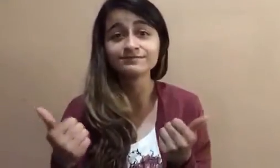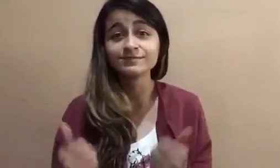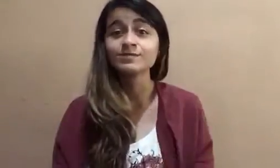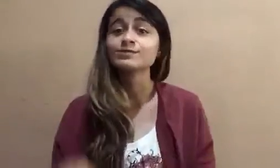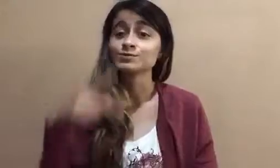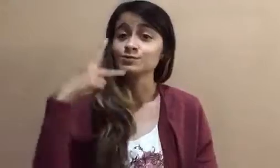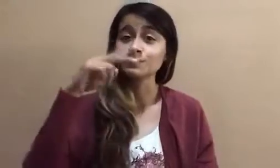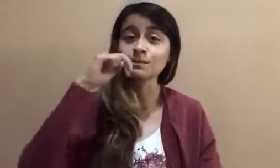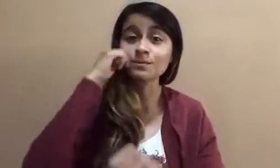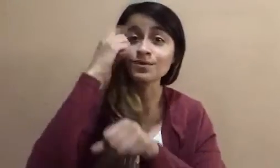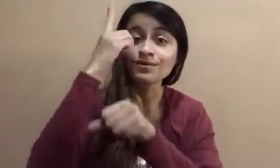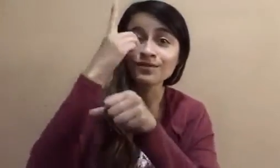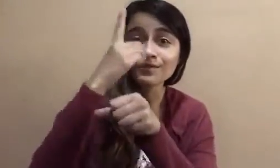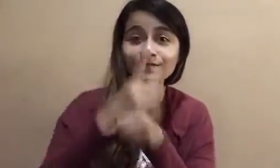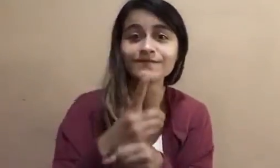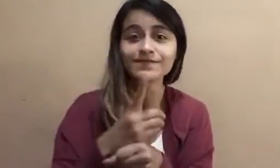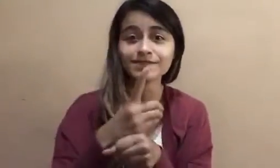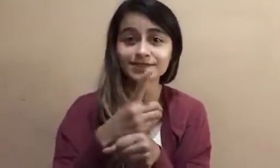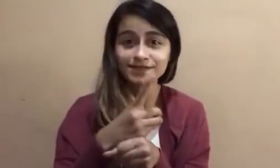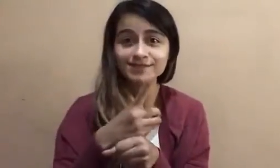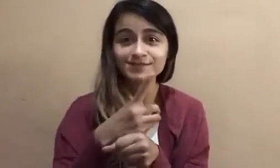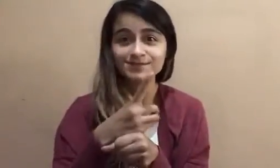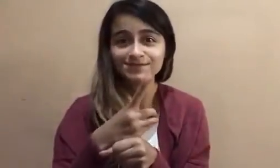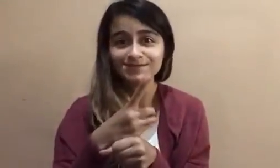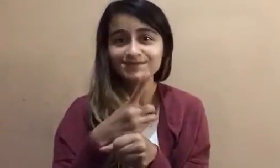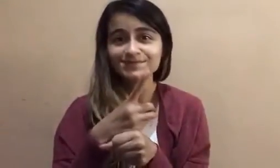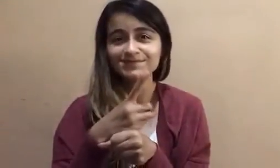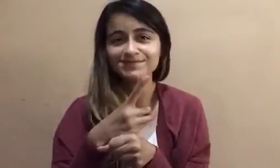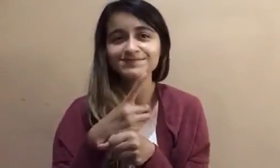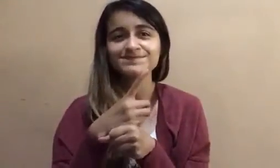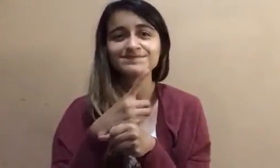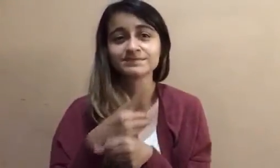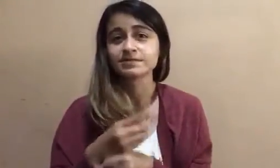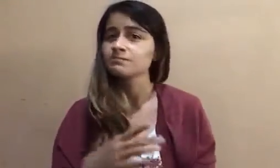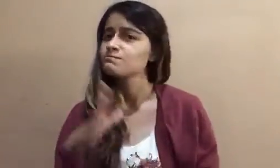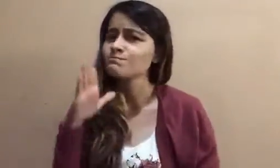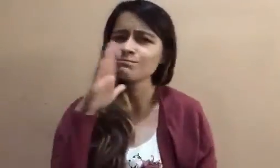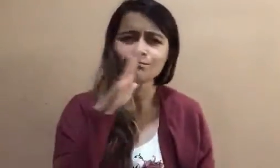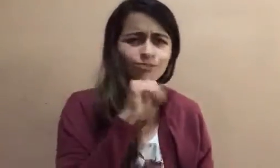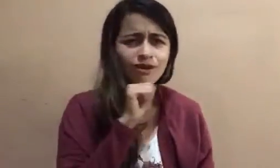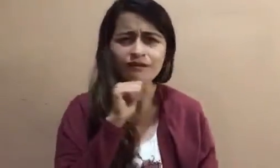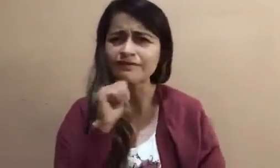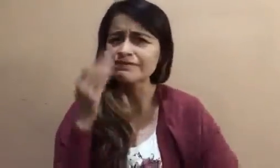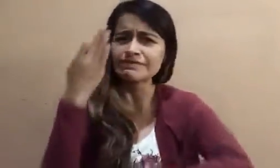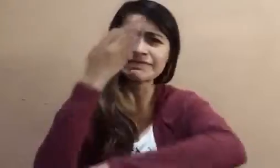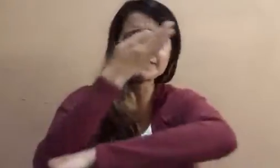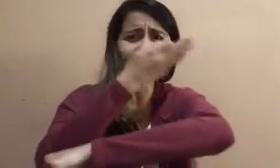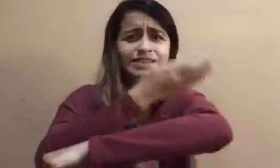voluntad no puedo demorar.